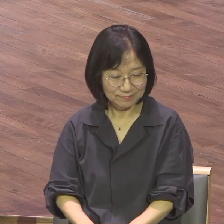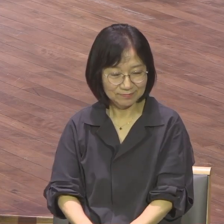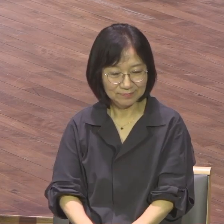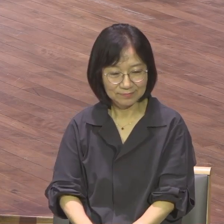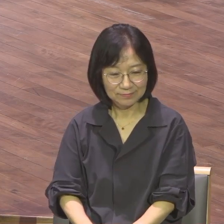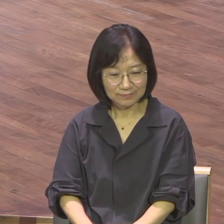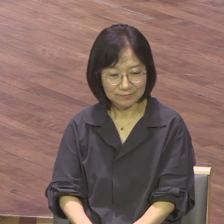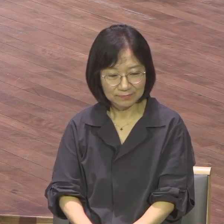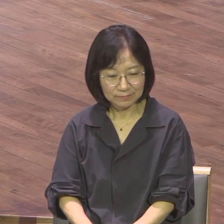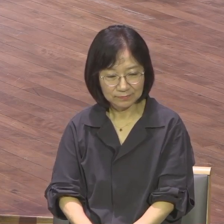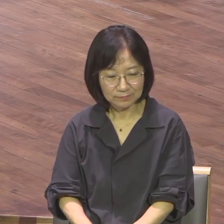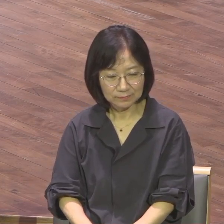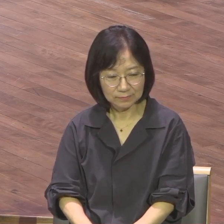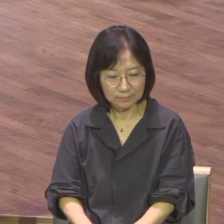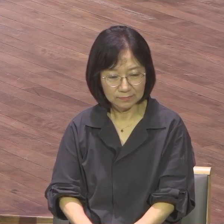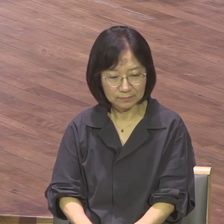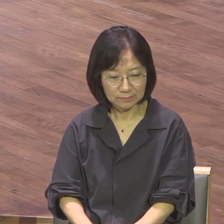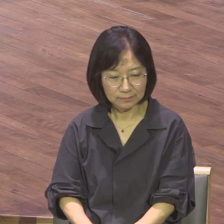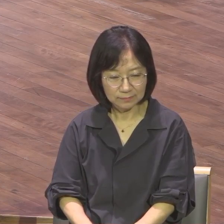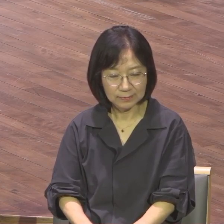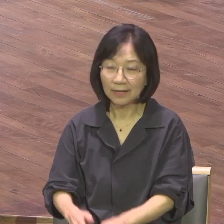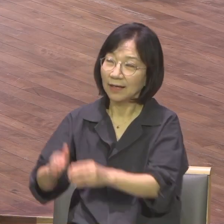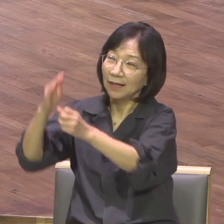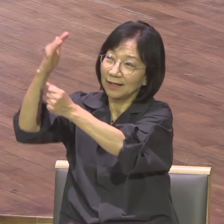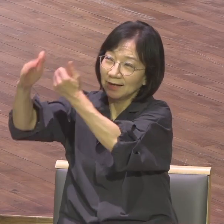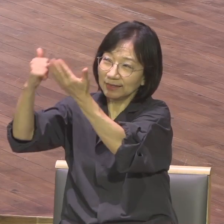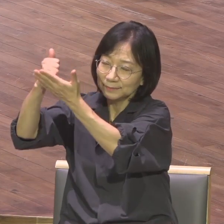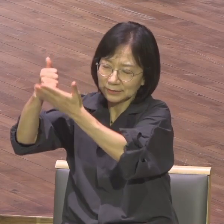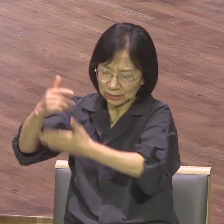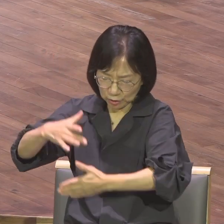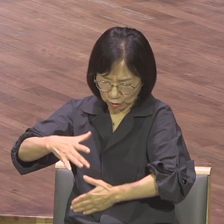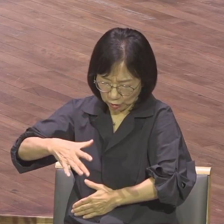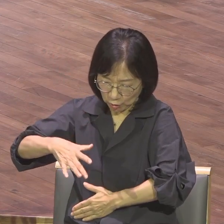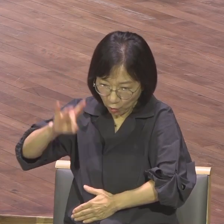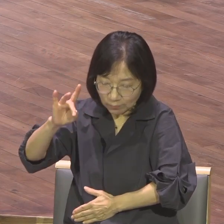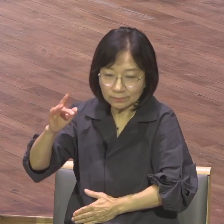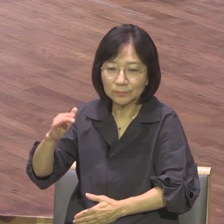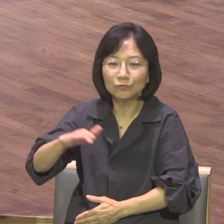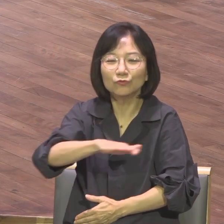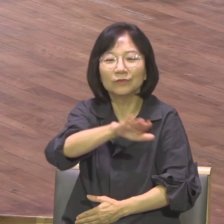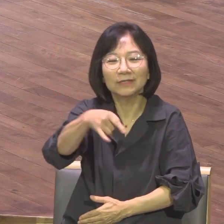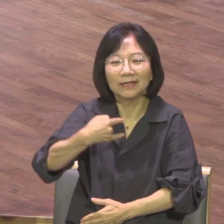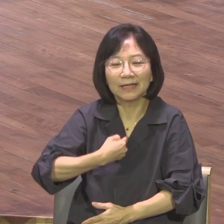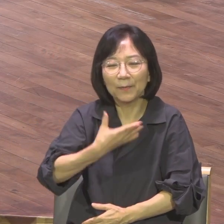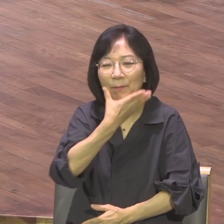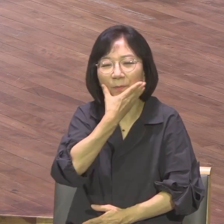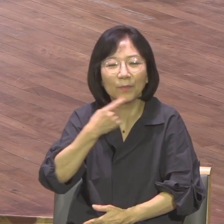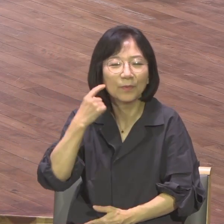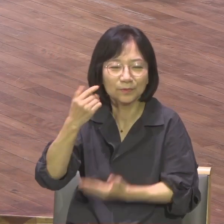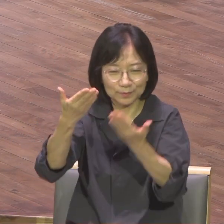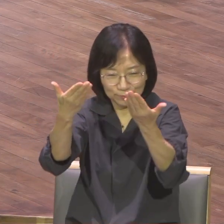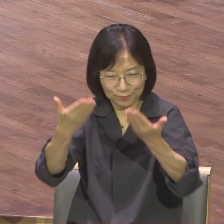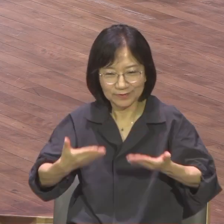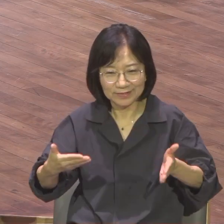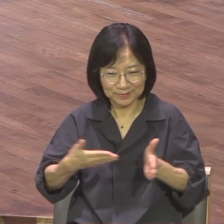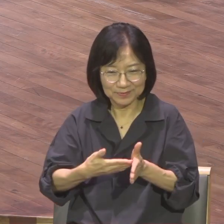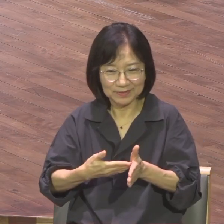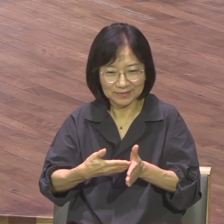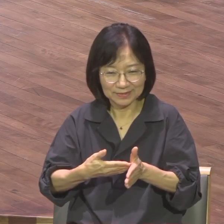하나님은 처음부터 우리에게 복음을 주셨습니다. 이걸 보고 우리가 원시복음, 첫 복음이라 합니다. 그게 바로 창세기 3장